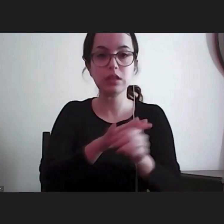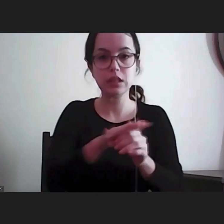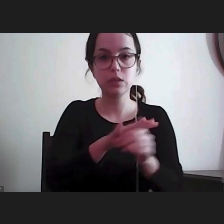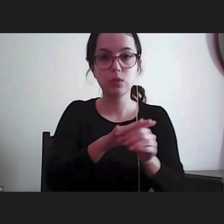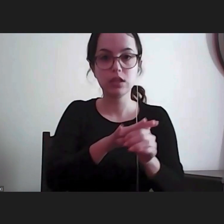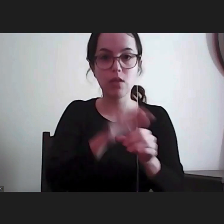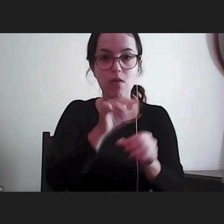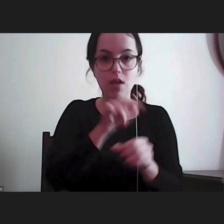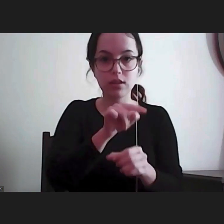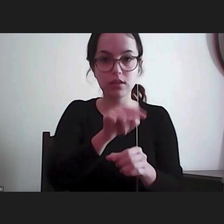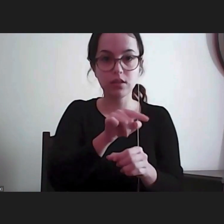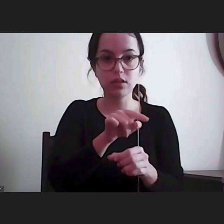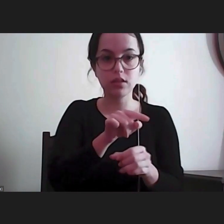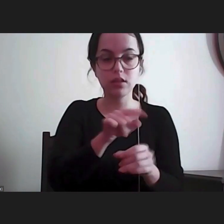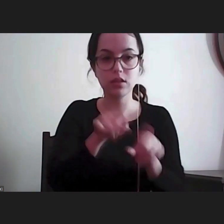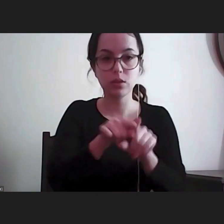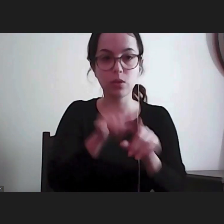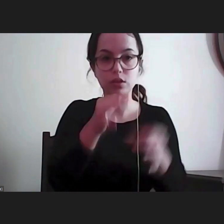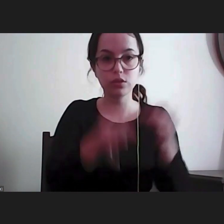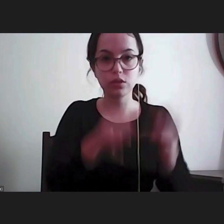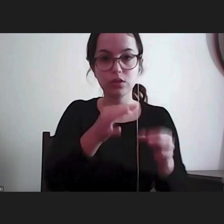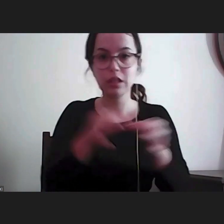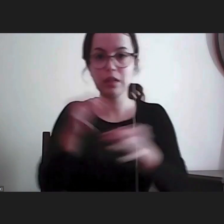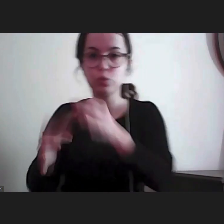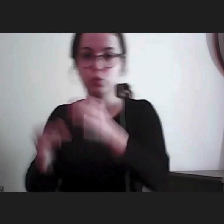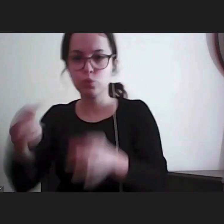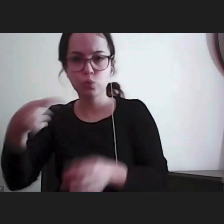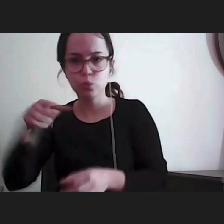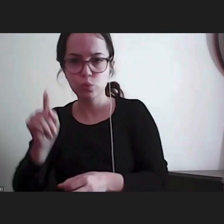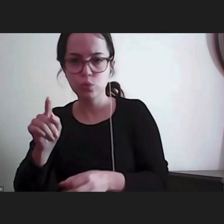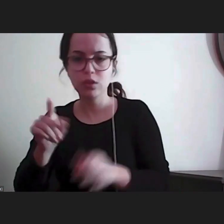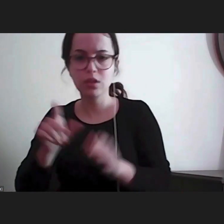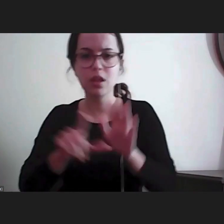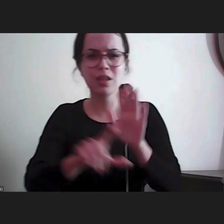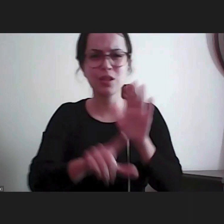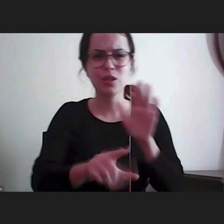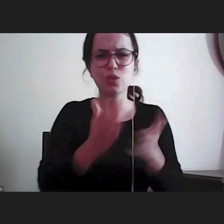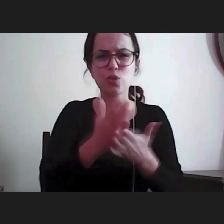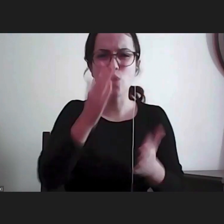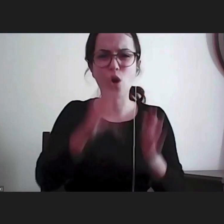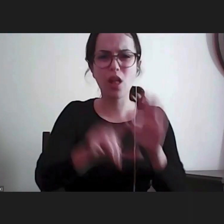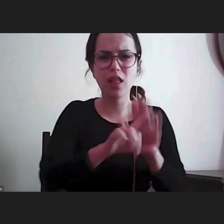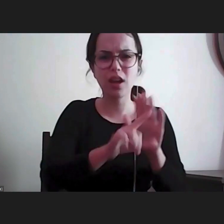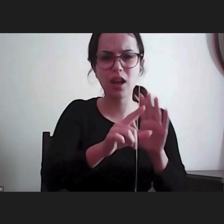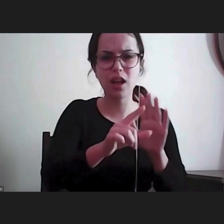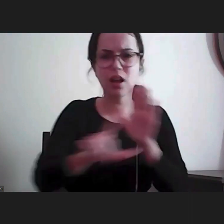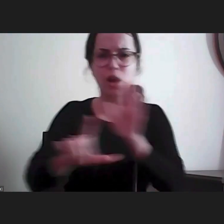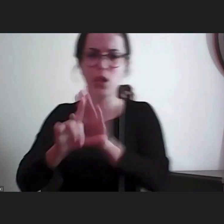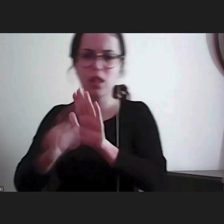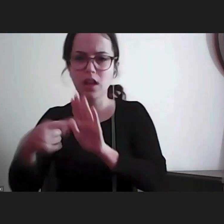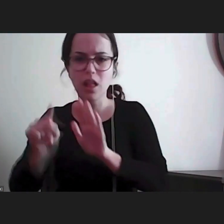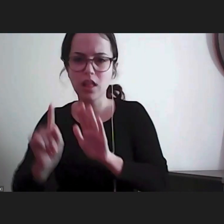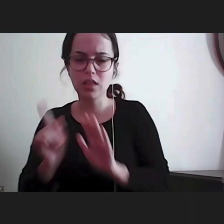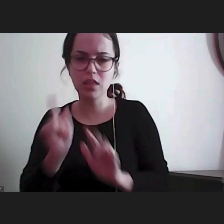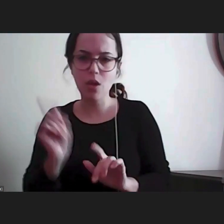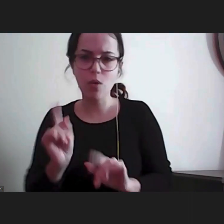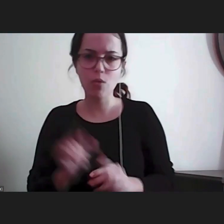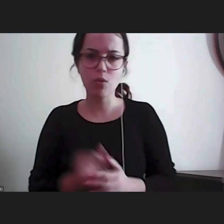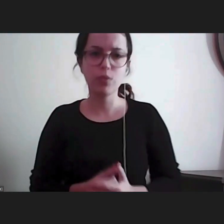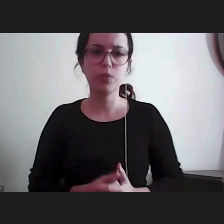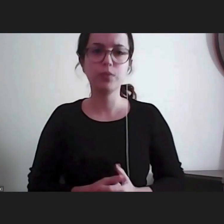de justiça e injustiça e não só de legalidade e legalidade. A legalidade é um padrão importante, é um padrão